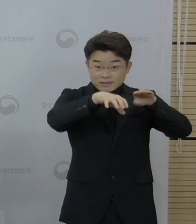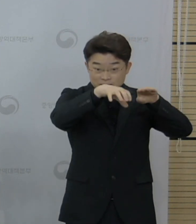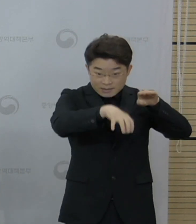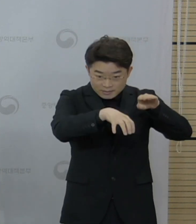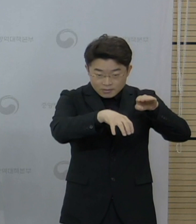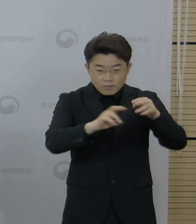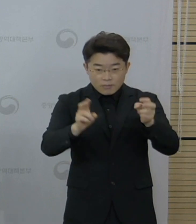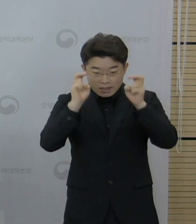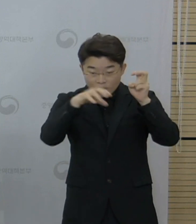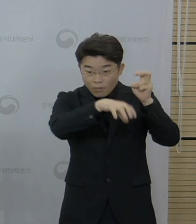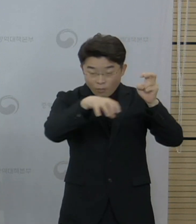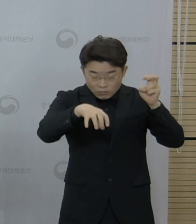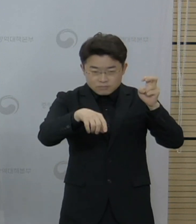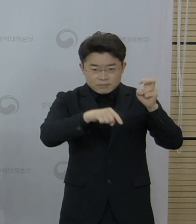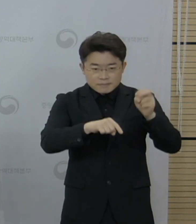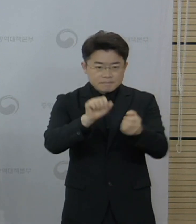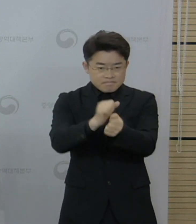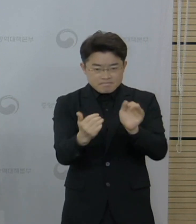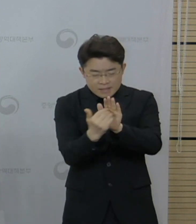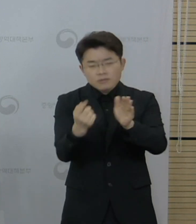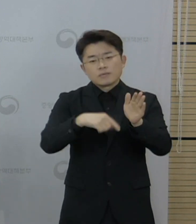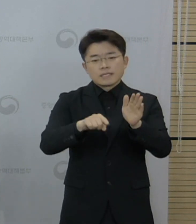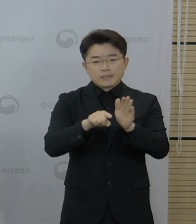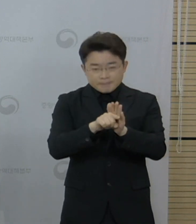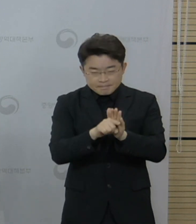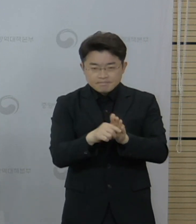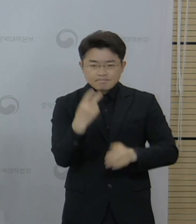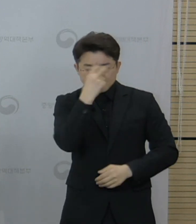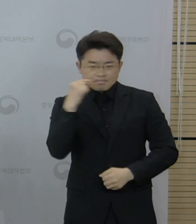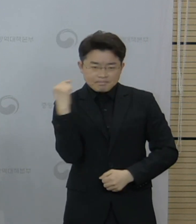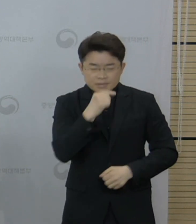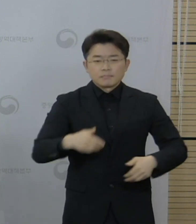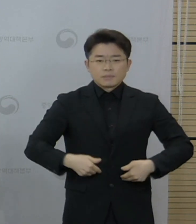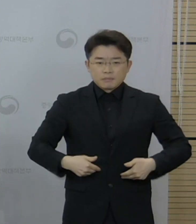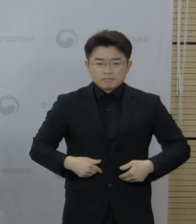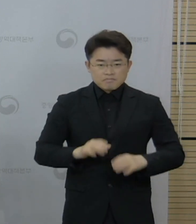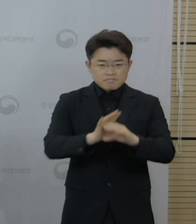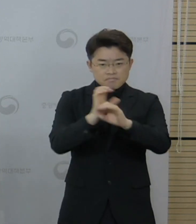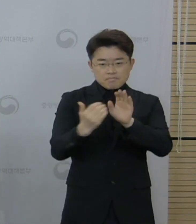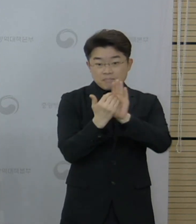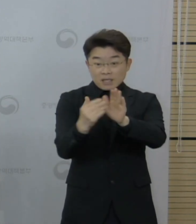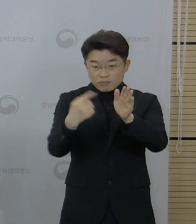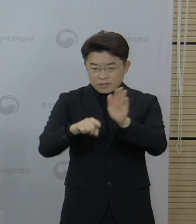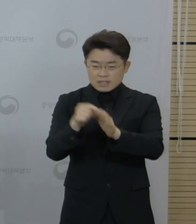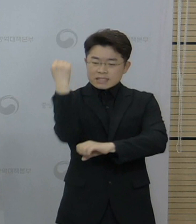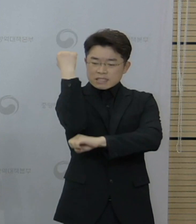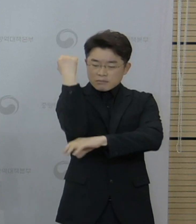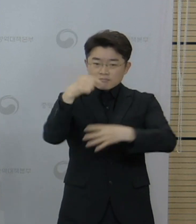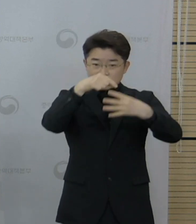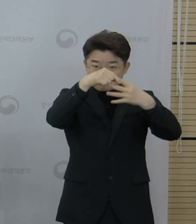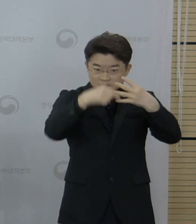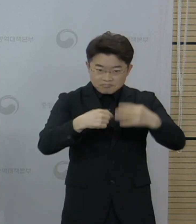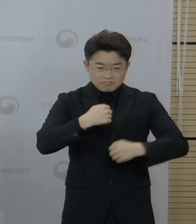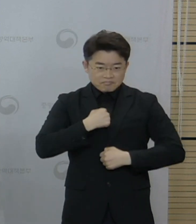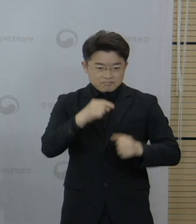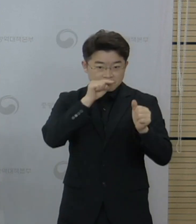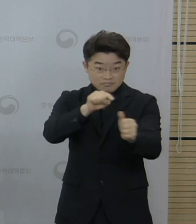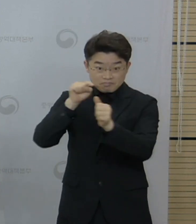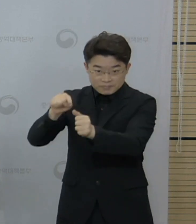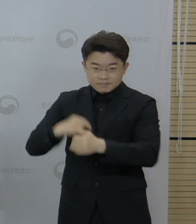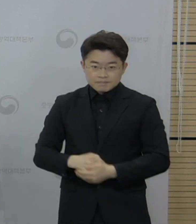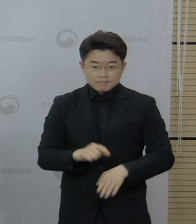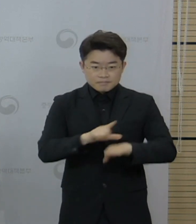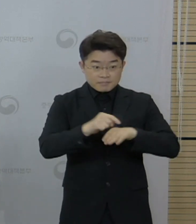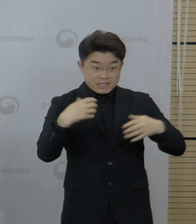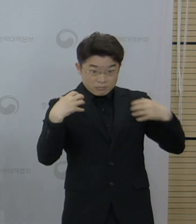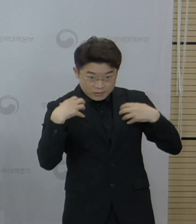사업장 방역관리 강화가 필요합니다. 강화된 기본 방역수칙 이행 의무화에 따라 각 지자체에서